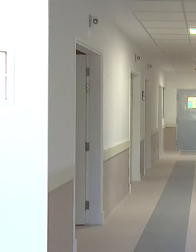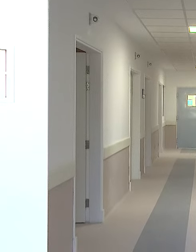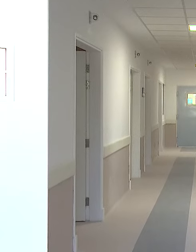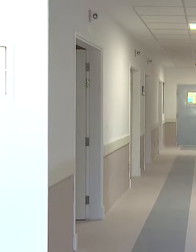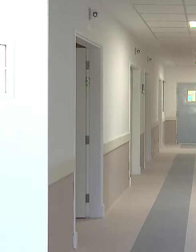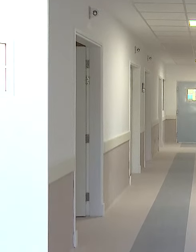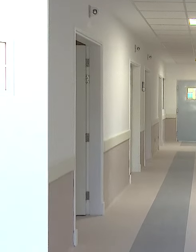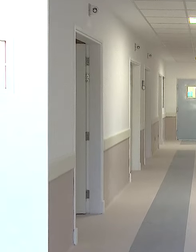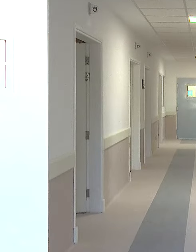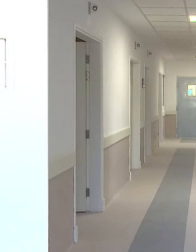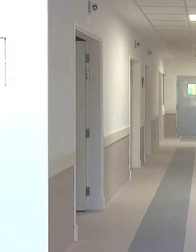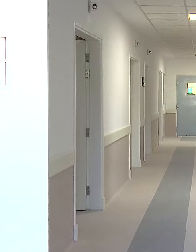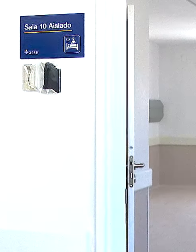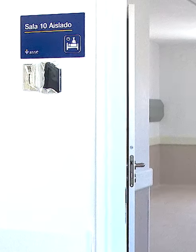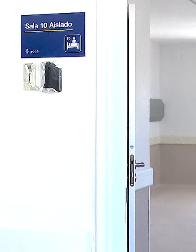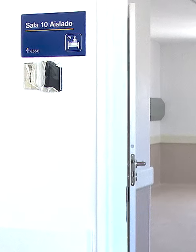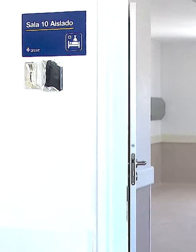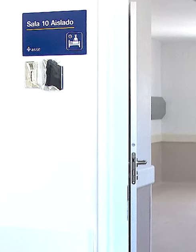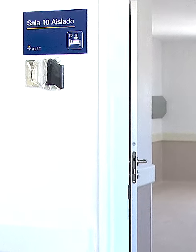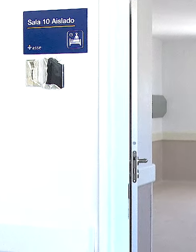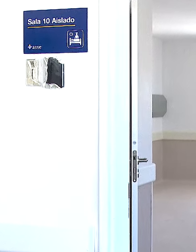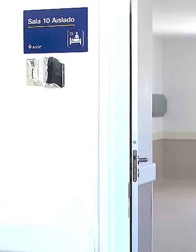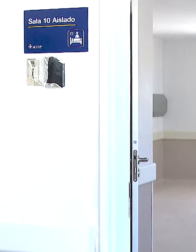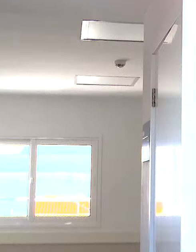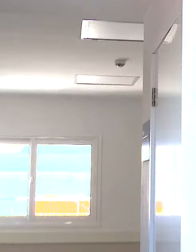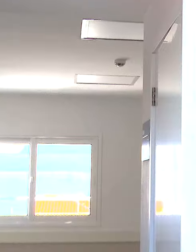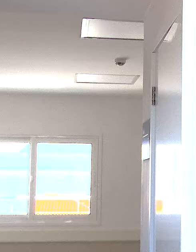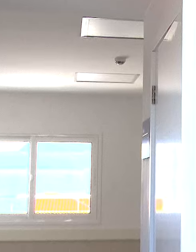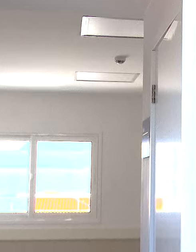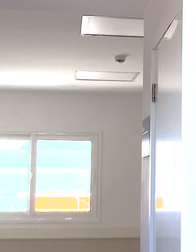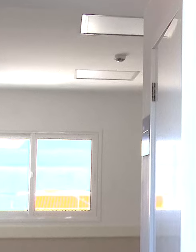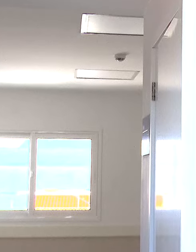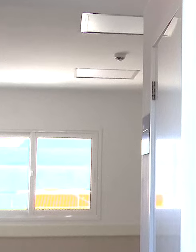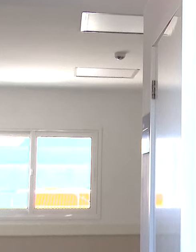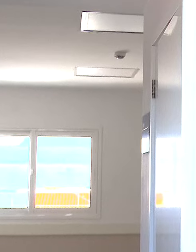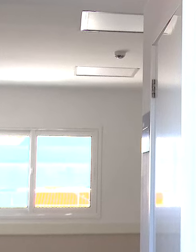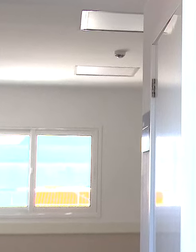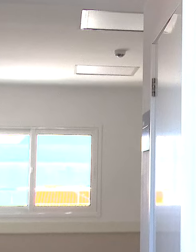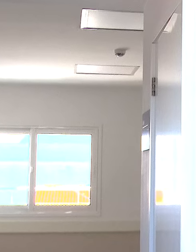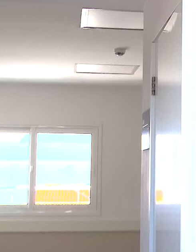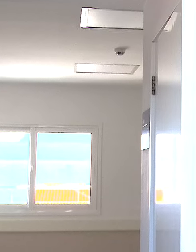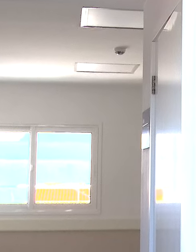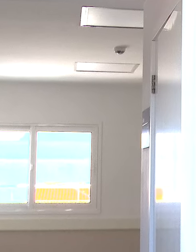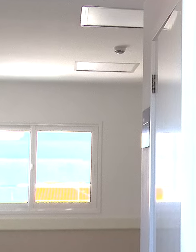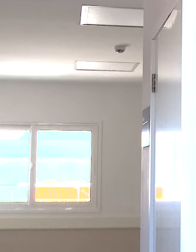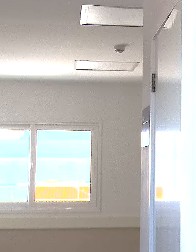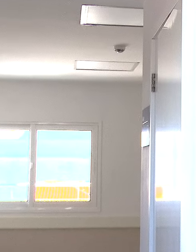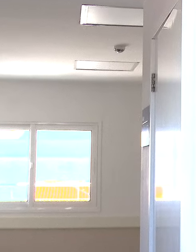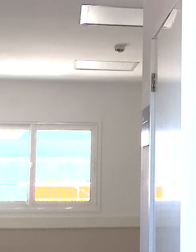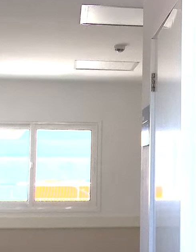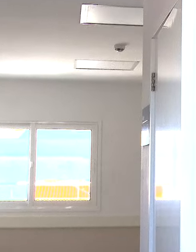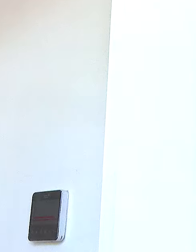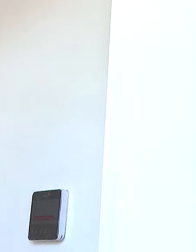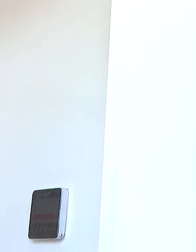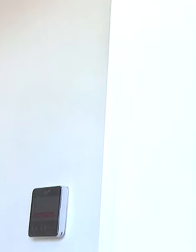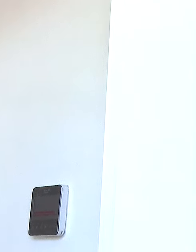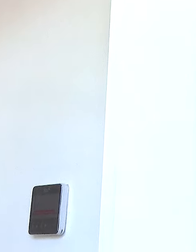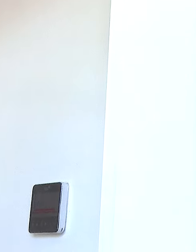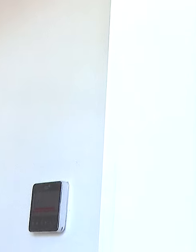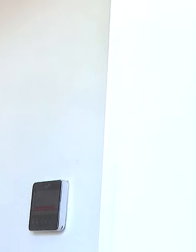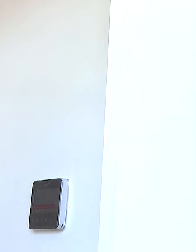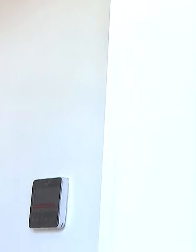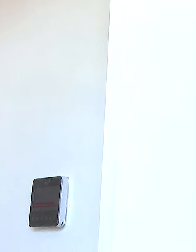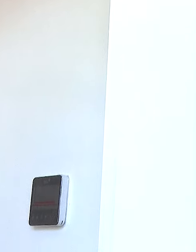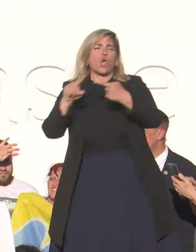equipos también pueden apoyar en una forma mucho más rápida y coordinada con el resto del centro de salud cuando tenemos que